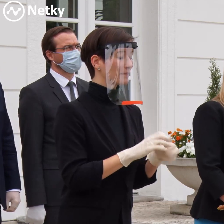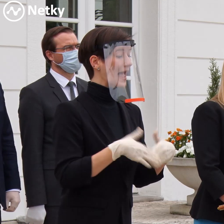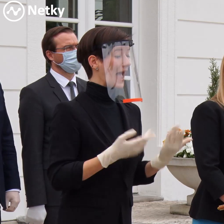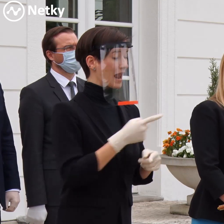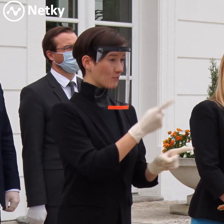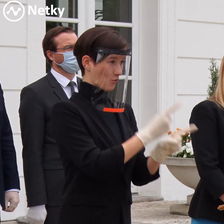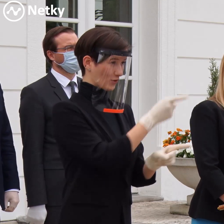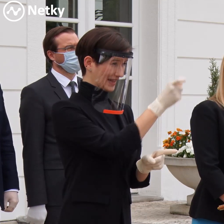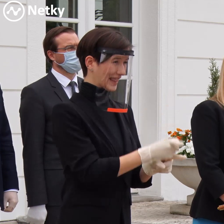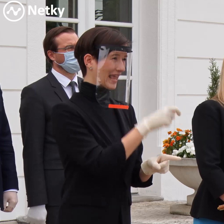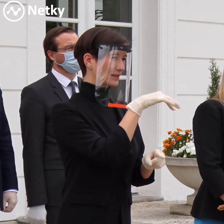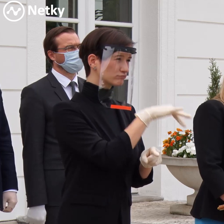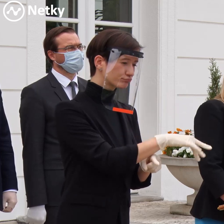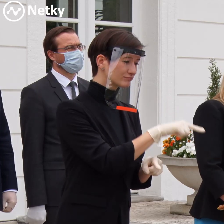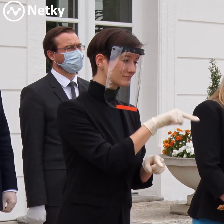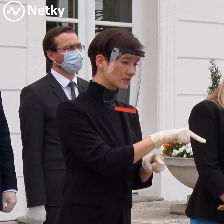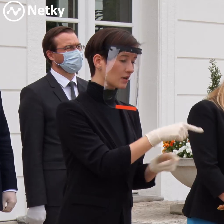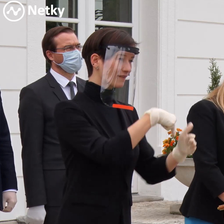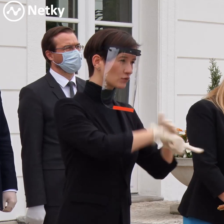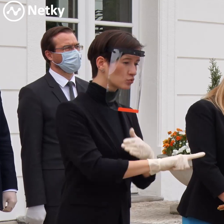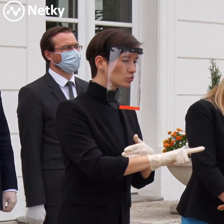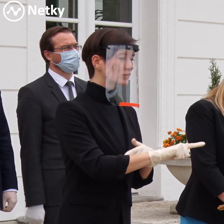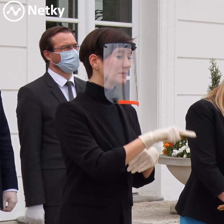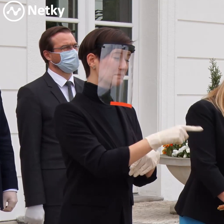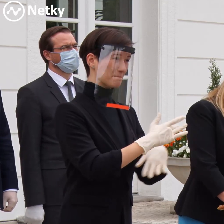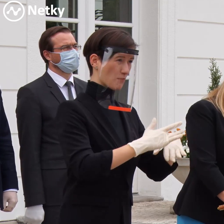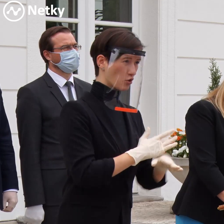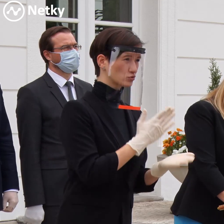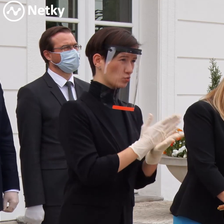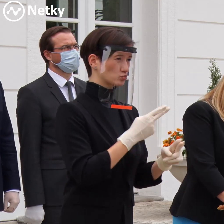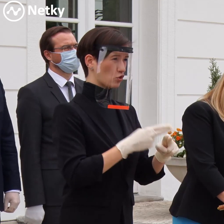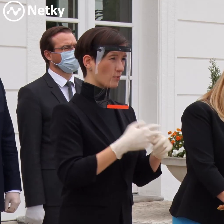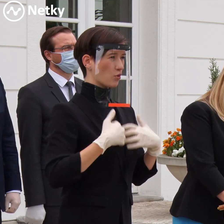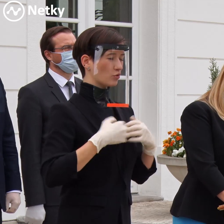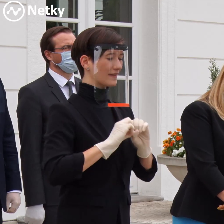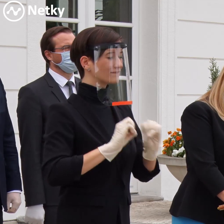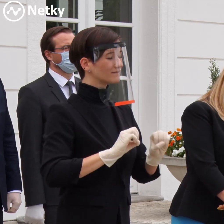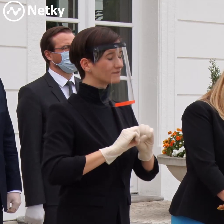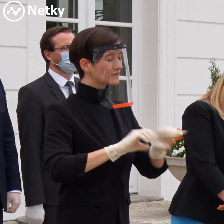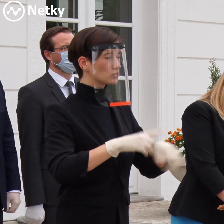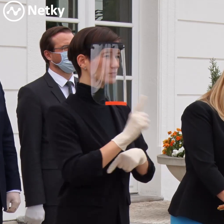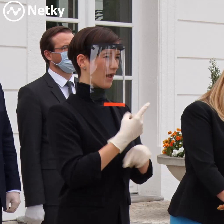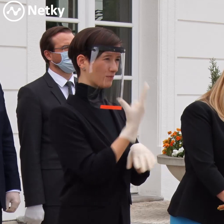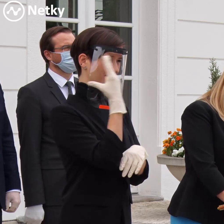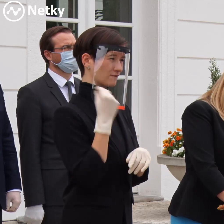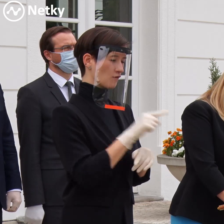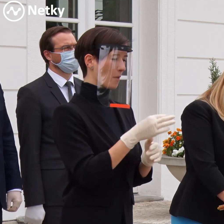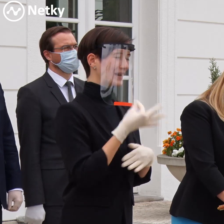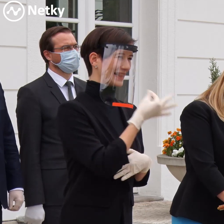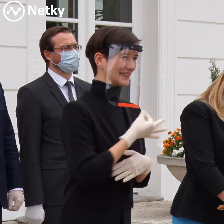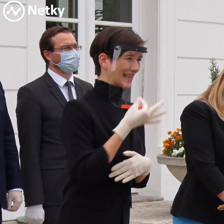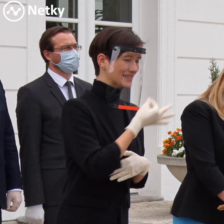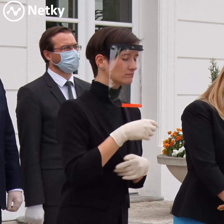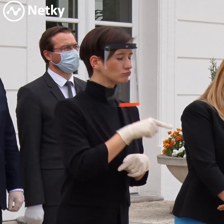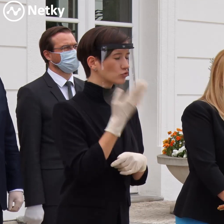zariadenia, bez toho, že by bolo potrebné ho viesť do nemocnice na testovanie alebo na iné miesto. A takisto problém s testovaním